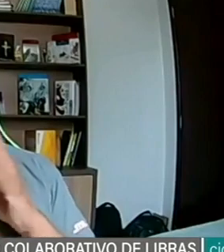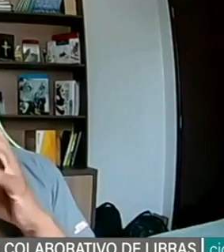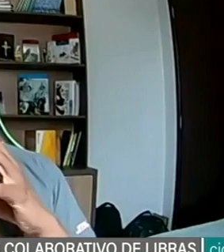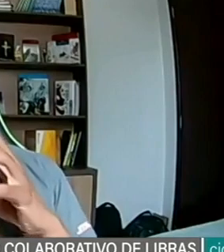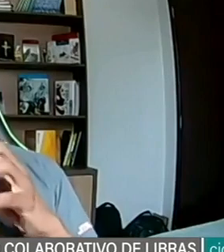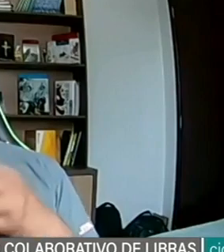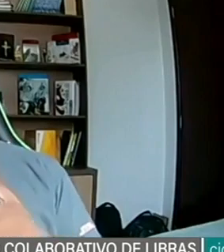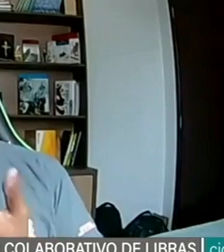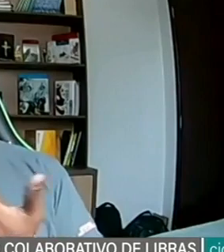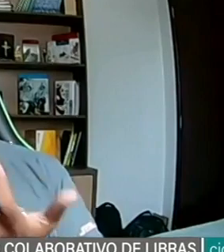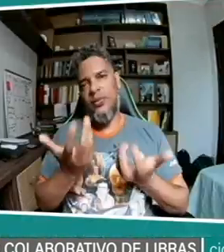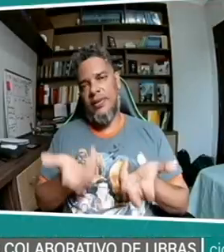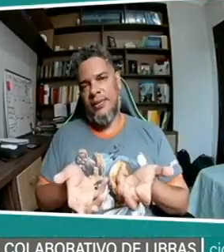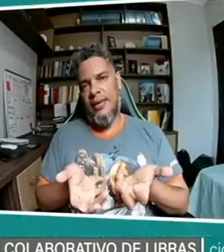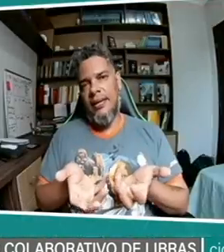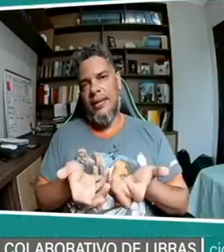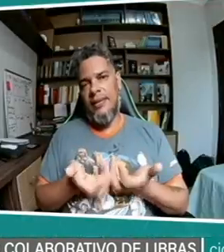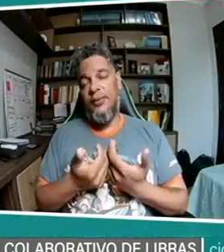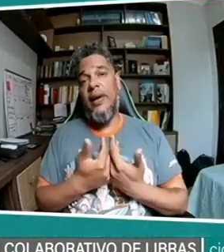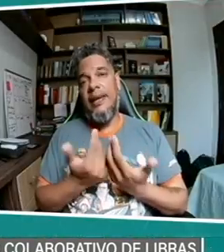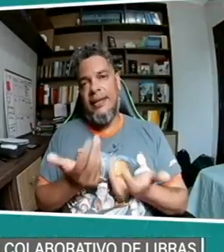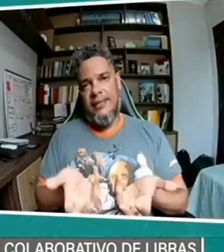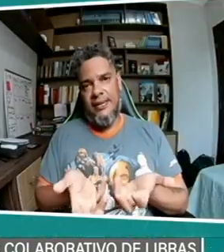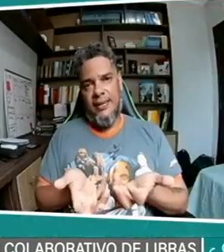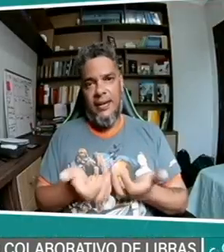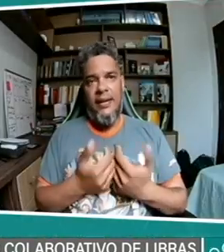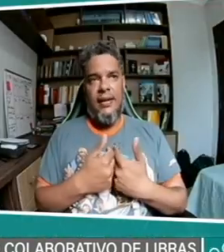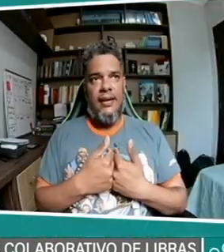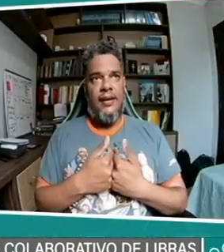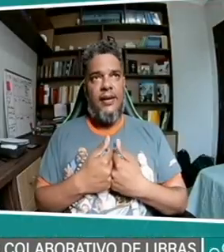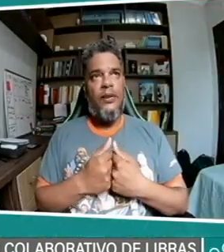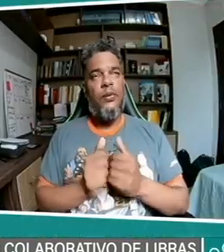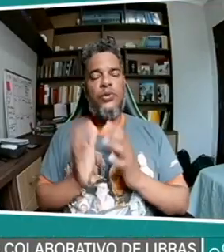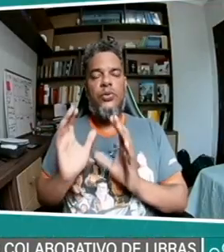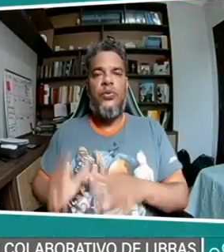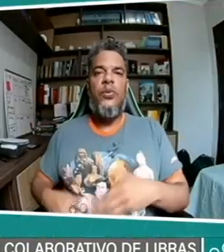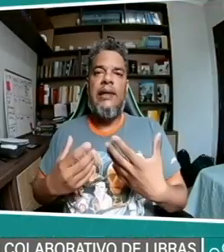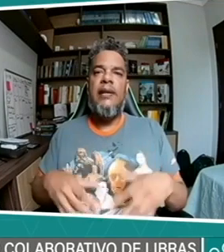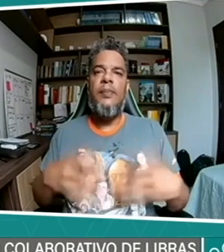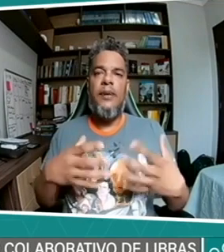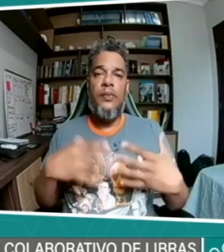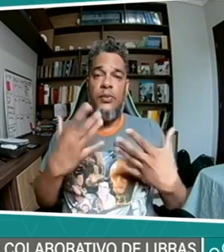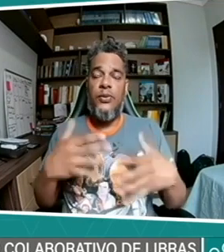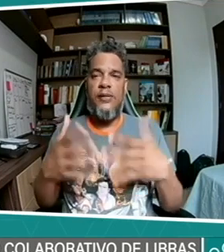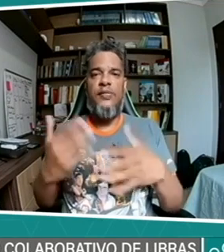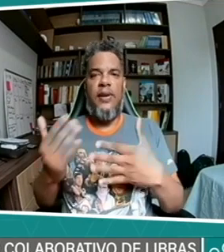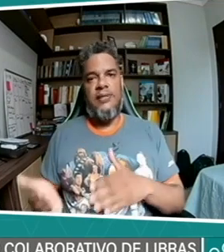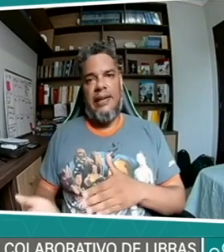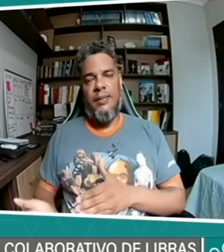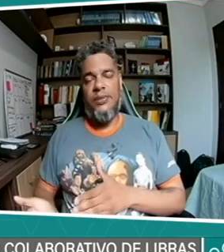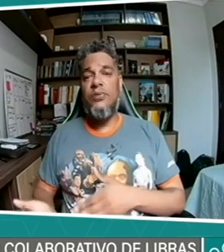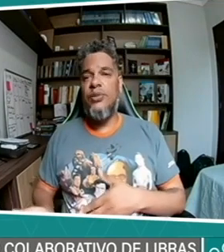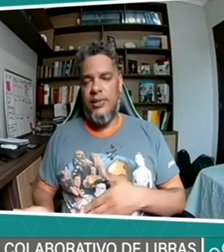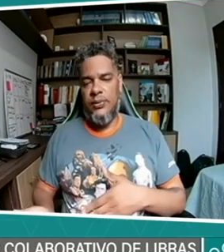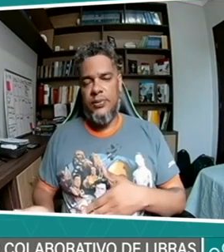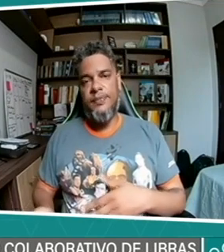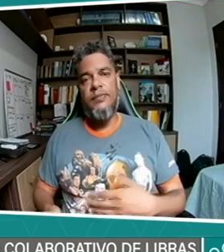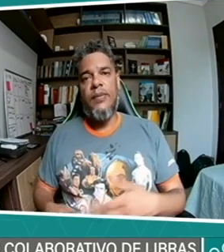línguas de estruturas diferentes, né? Eu construo as frases da Libras de um jeito. Eu